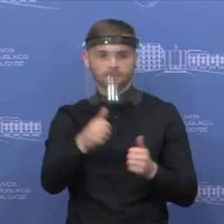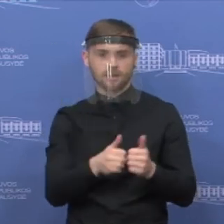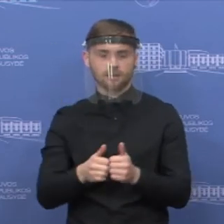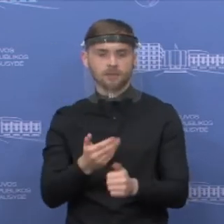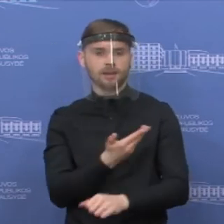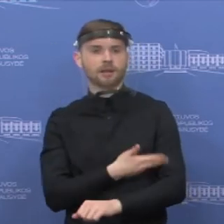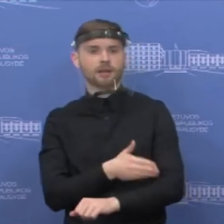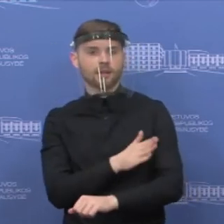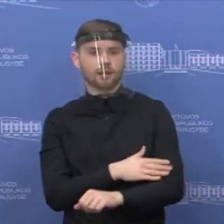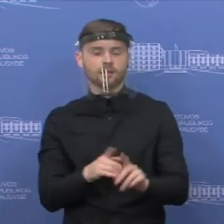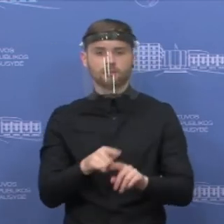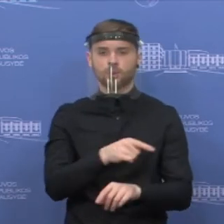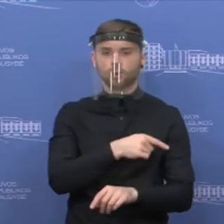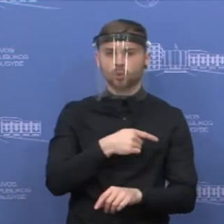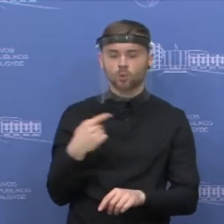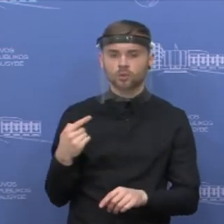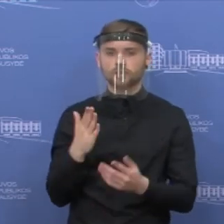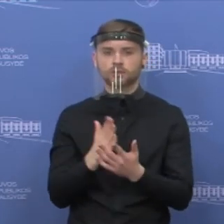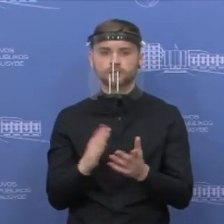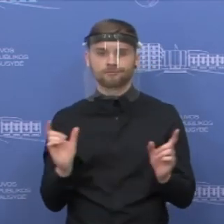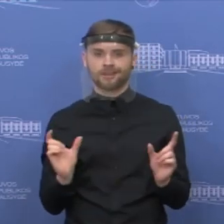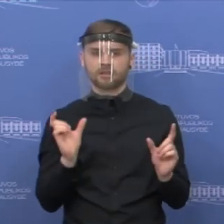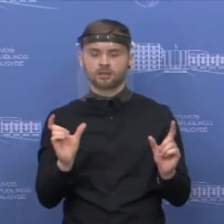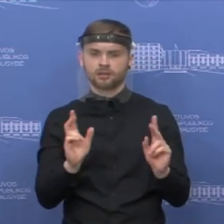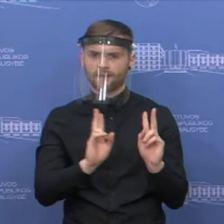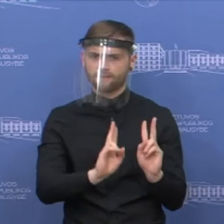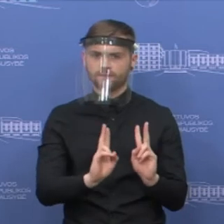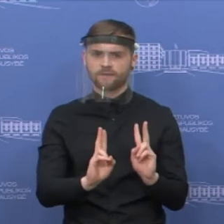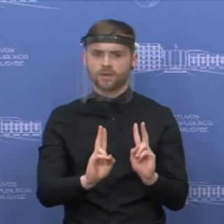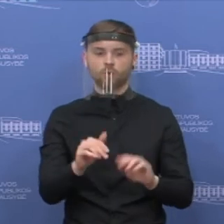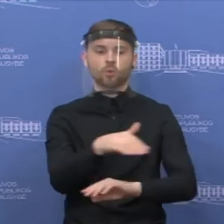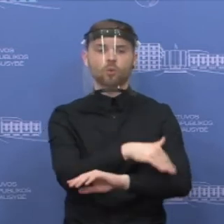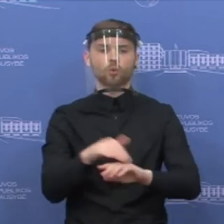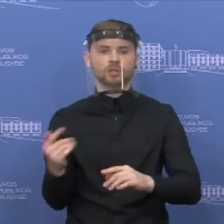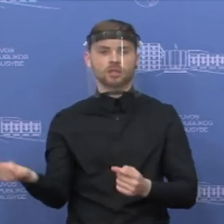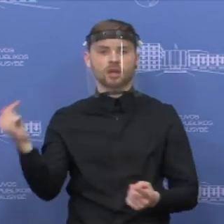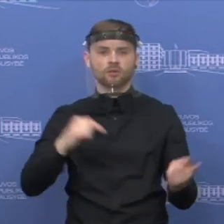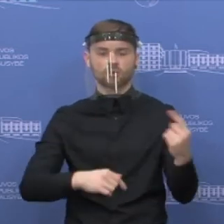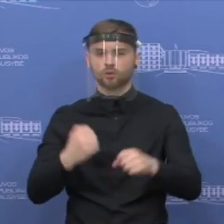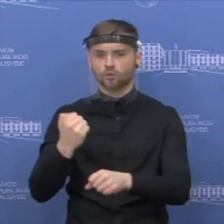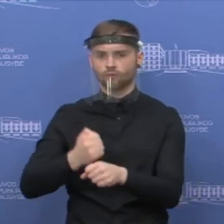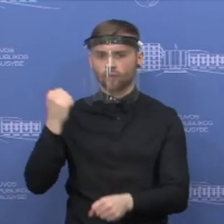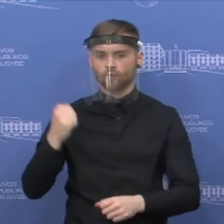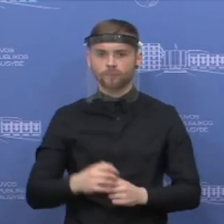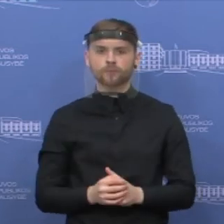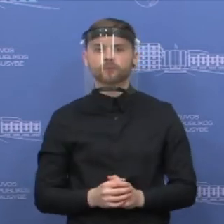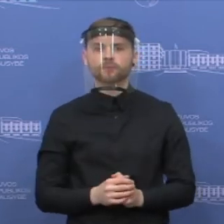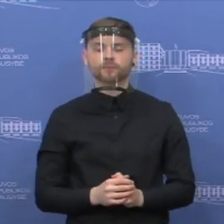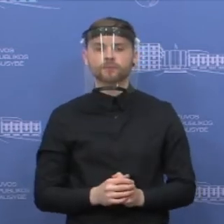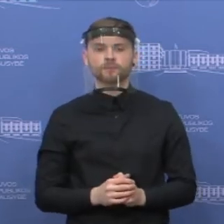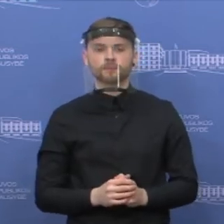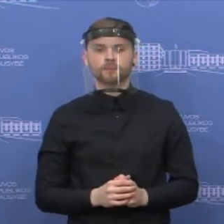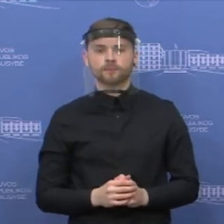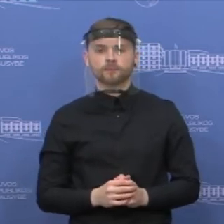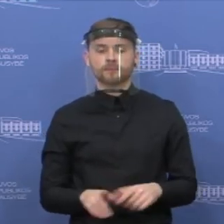Lenkijos Respublikai, Rusijos federacija taiko apribojimus, užsiniečiams atvykti į savo teritoriją. Be to,